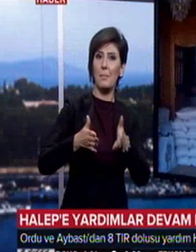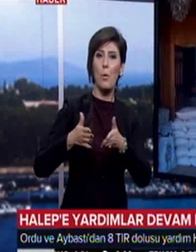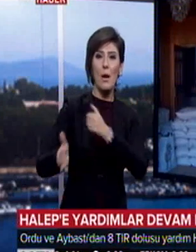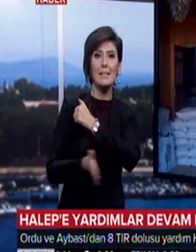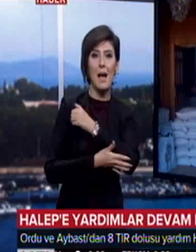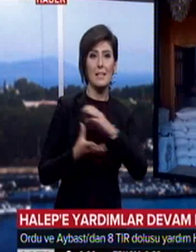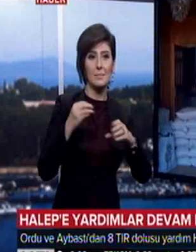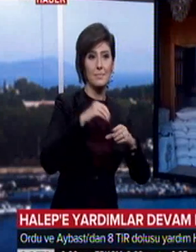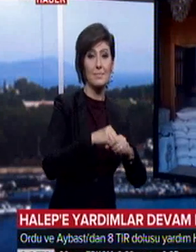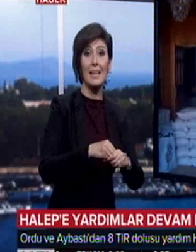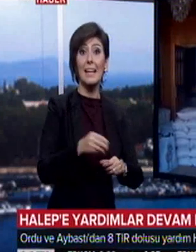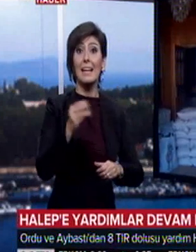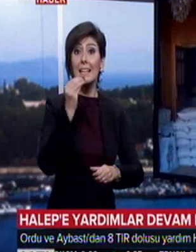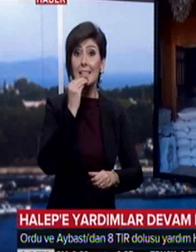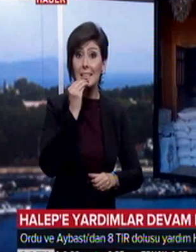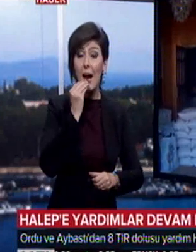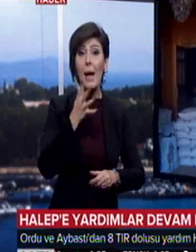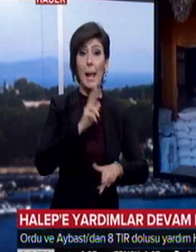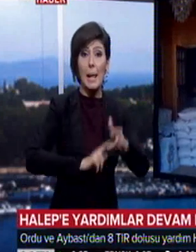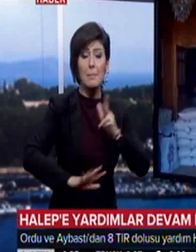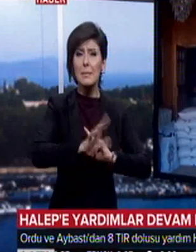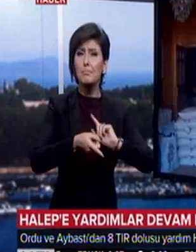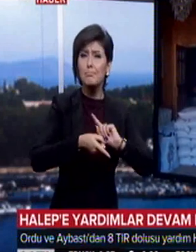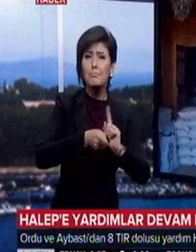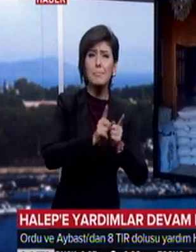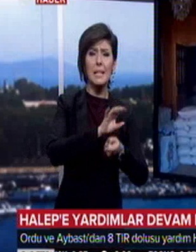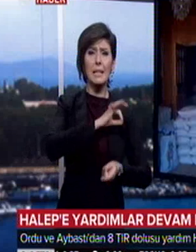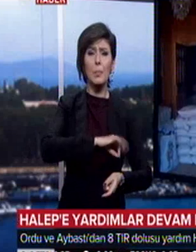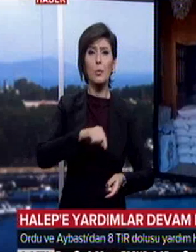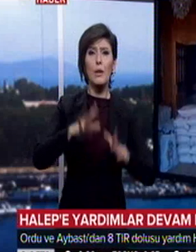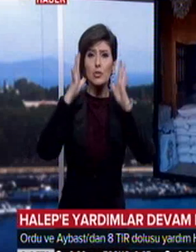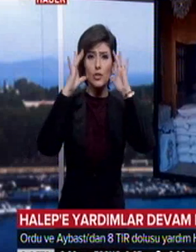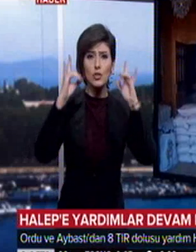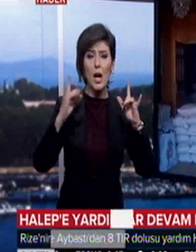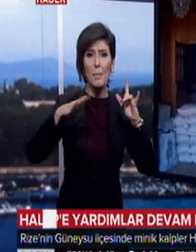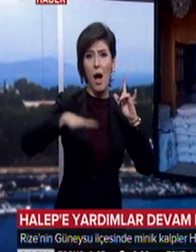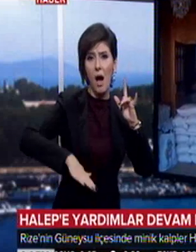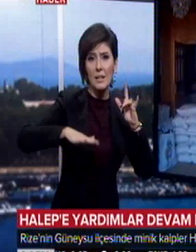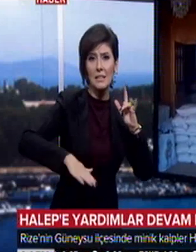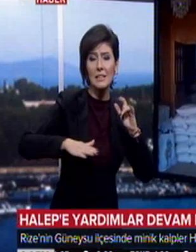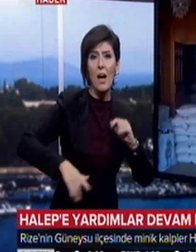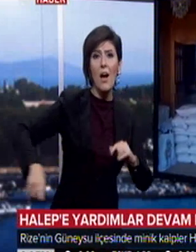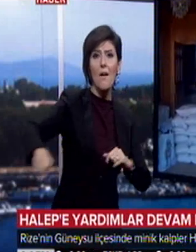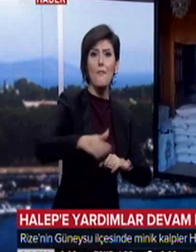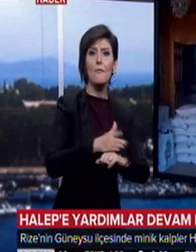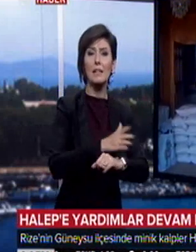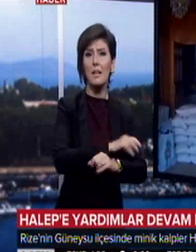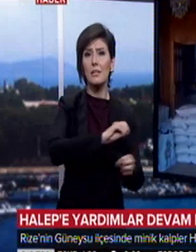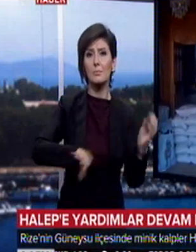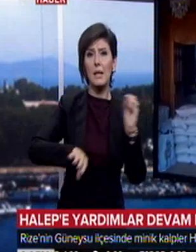her türlü ihtiyaçları buraya camimizin altına vatandaşlarımız getirmektedir. Biz de